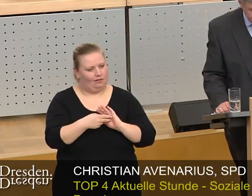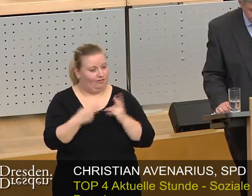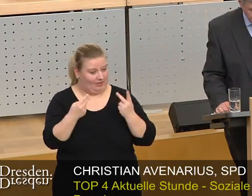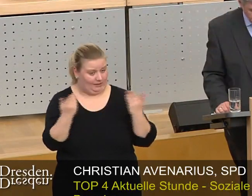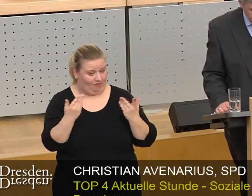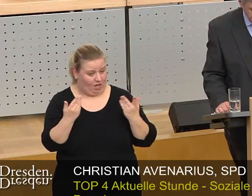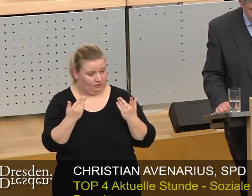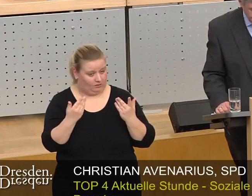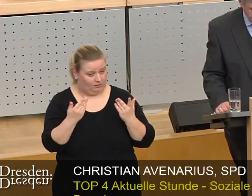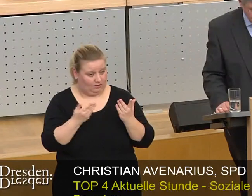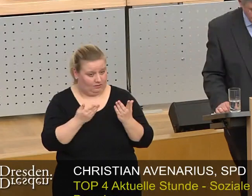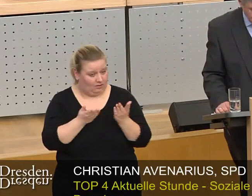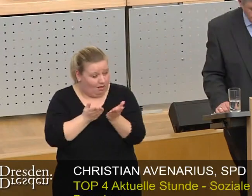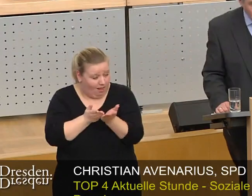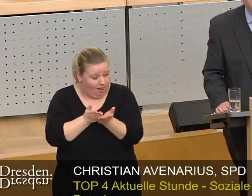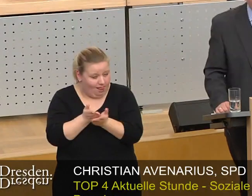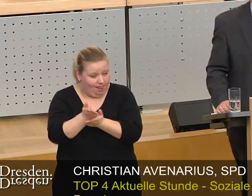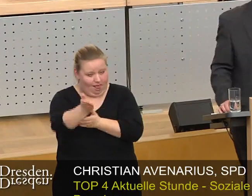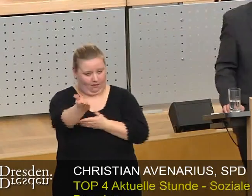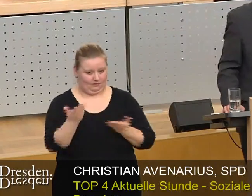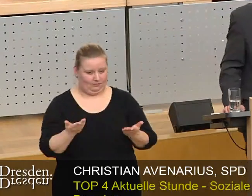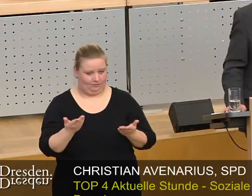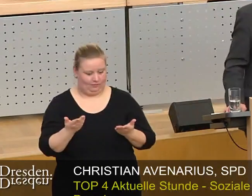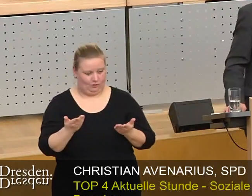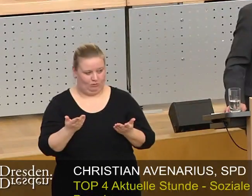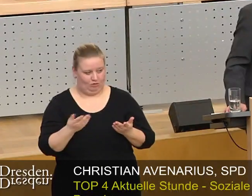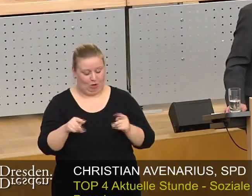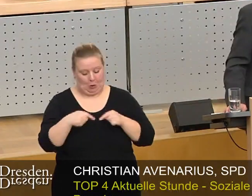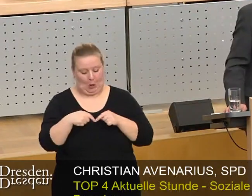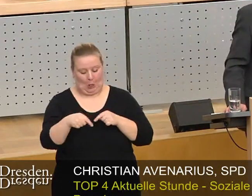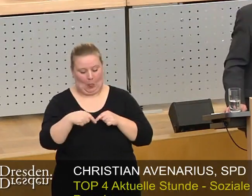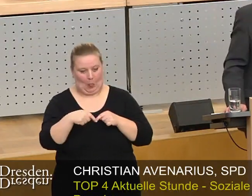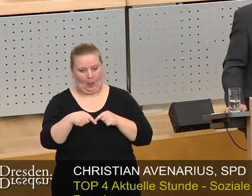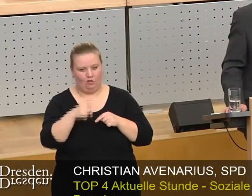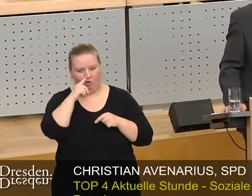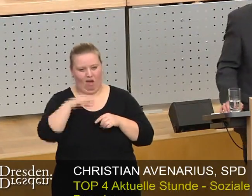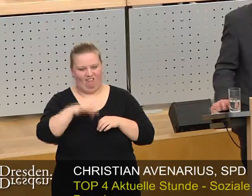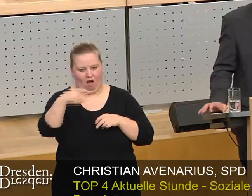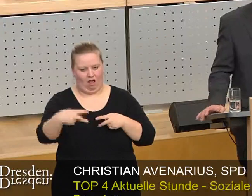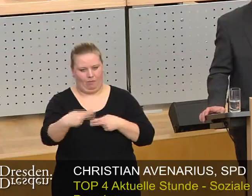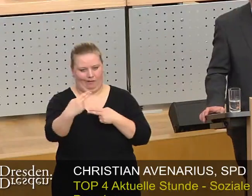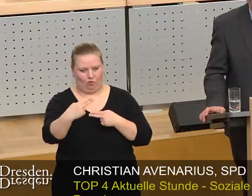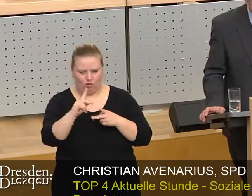langfristig ausgerichtet ist und nicht etwa auf die Dauer von Wahlperioden.